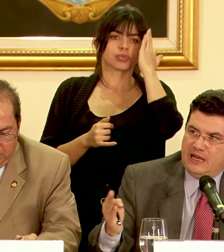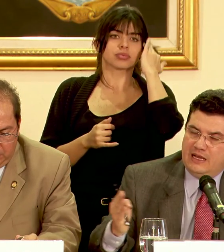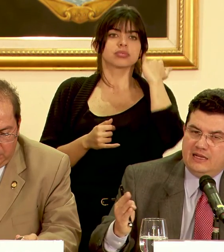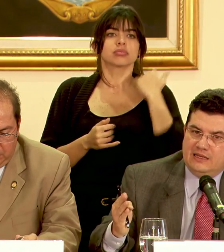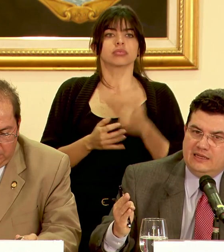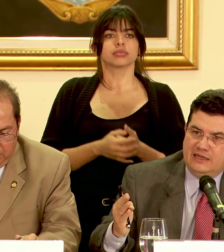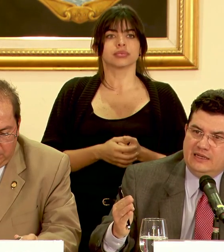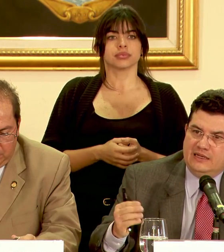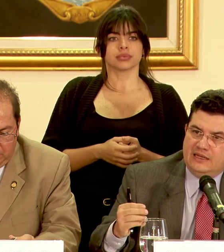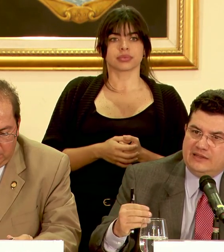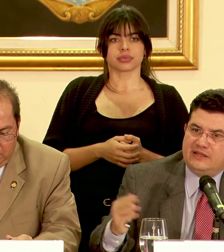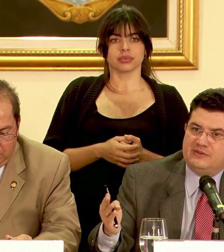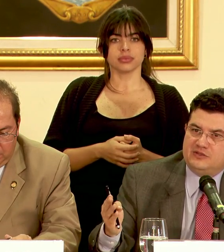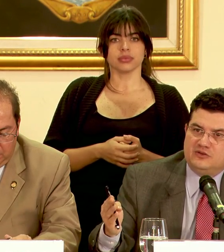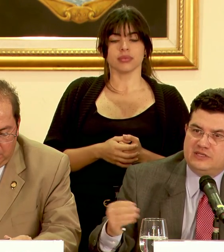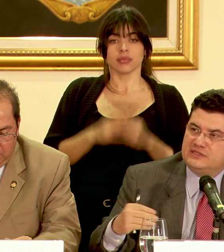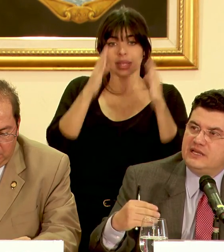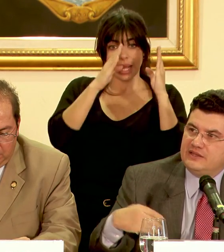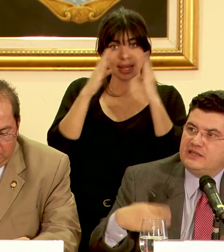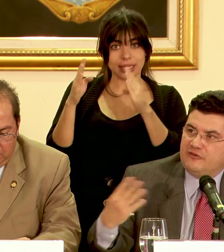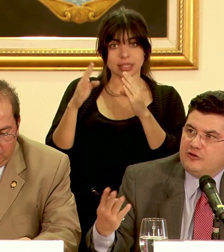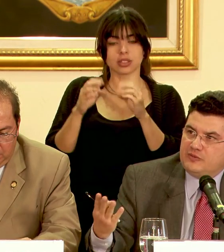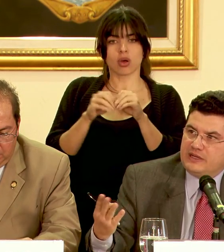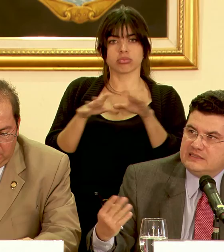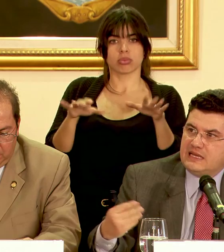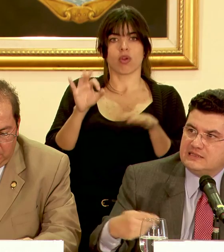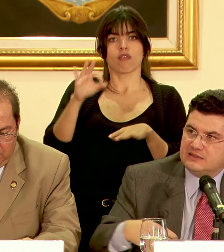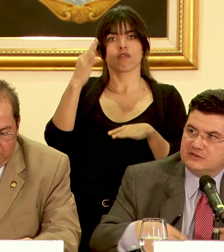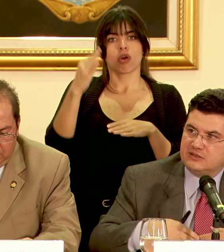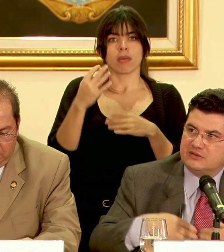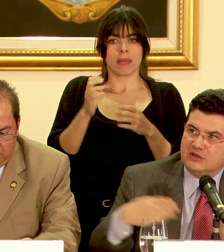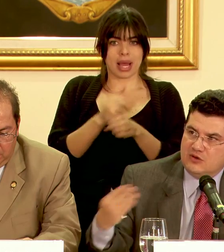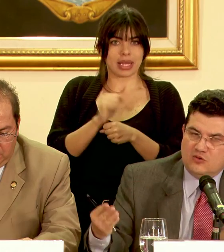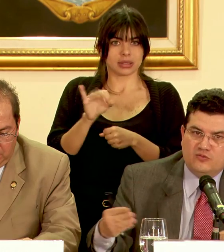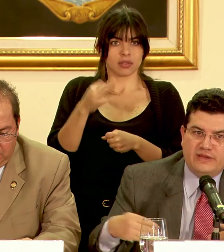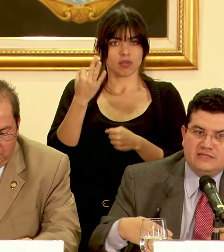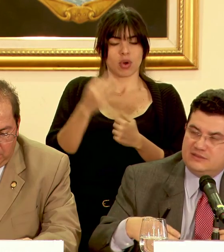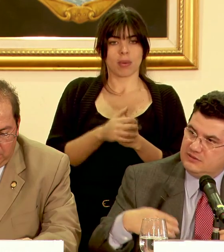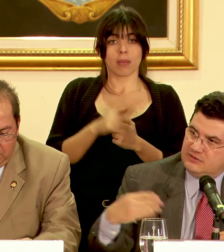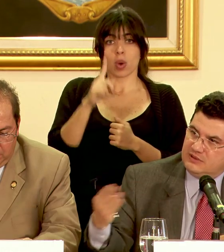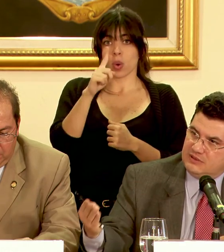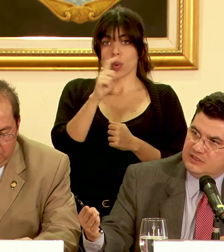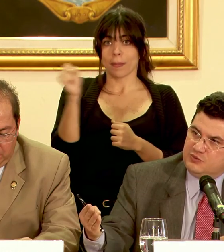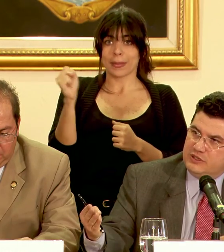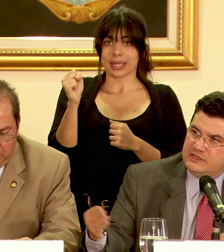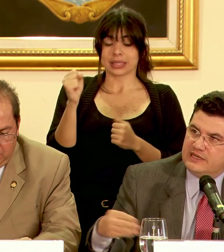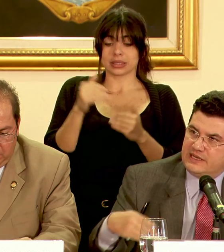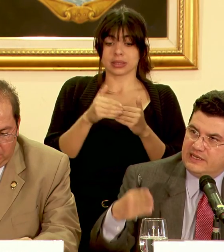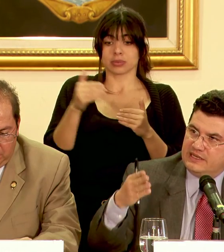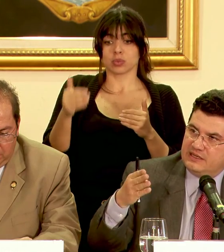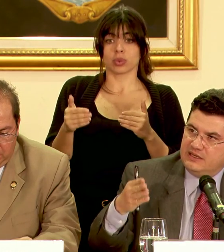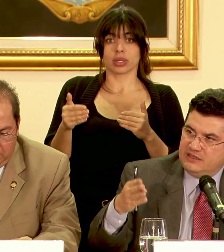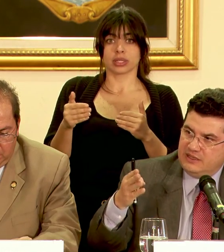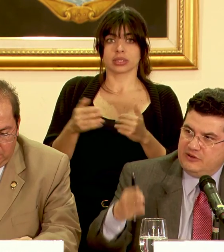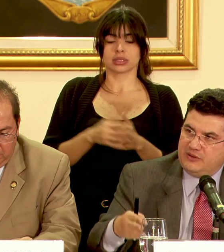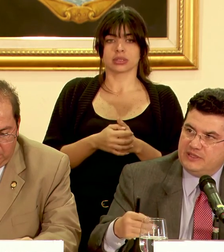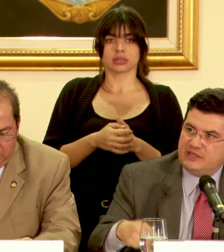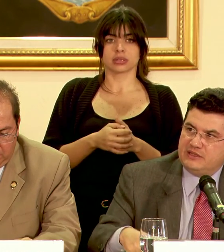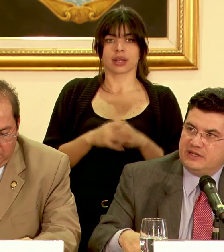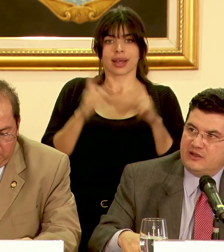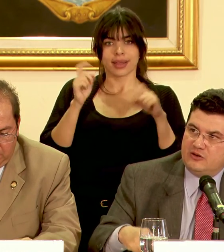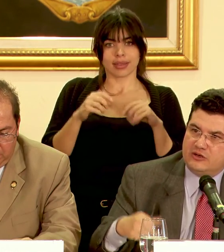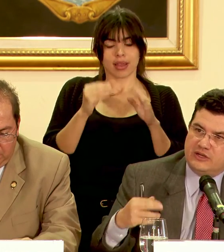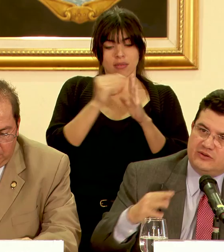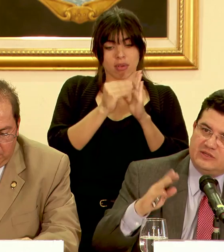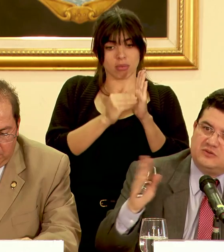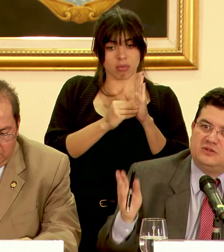la la intervención se extiende de la forma que se hace un mes después de que quede debidamente